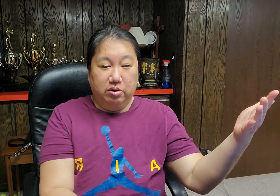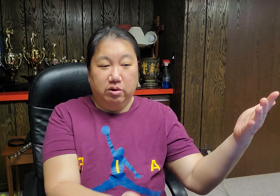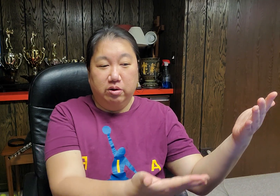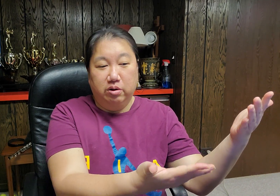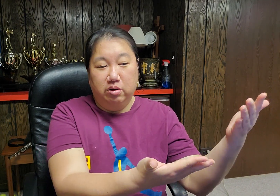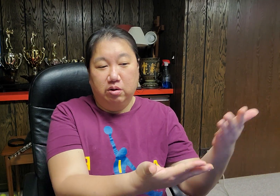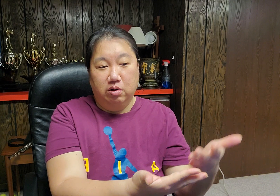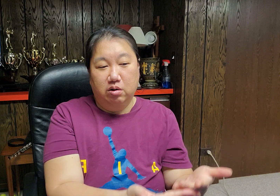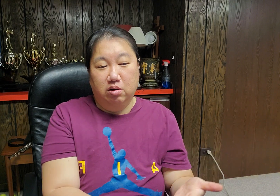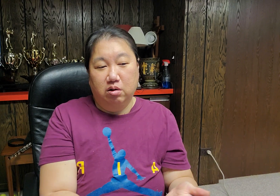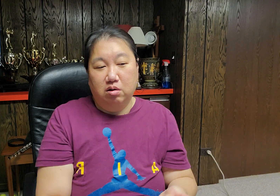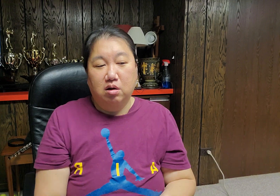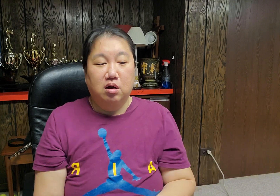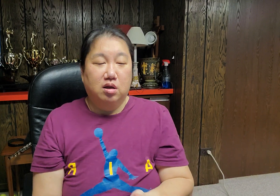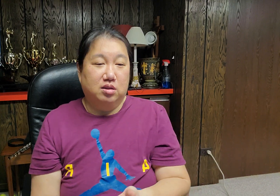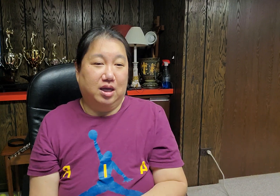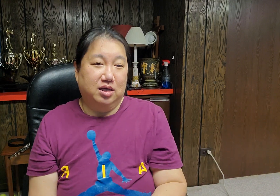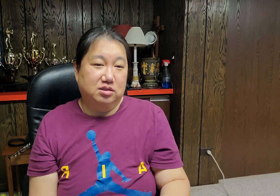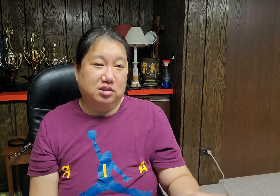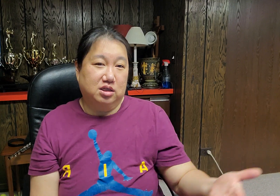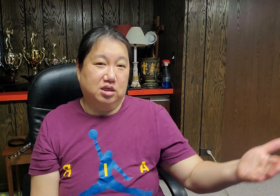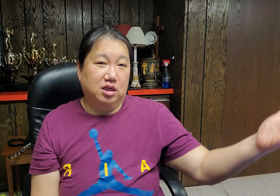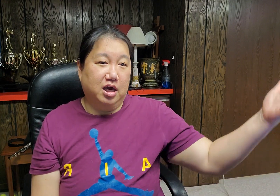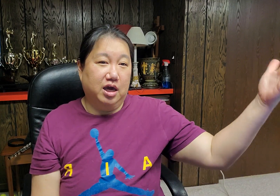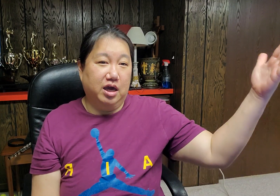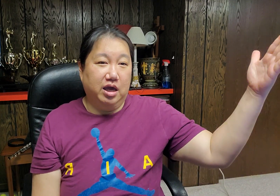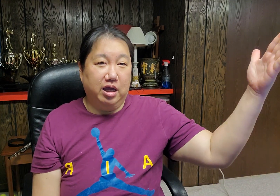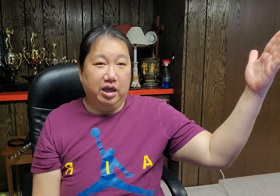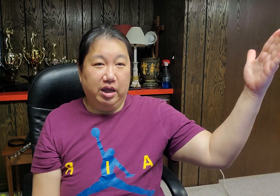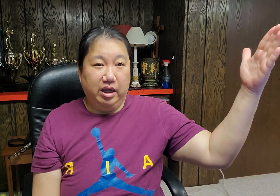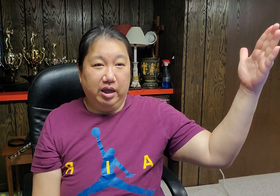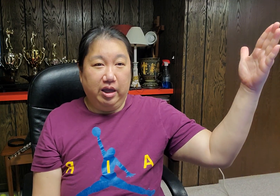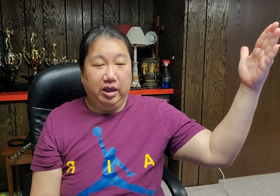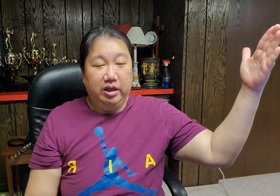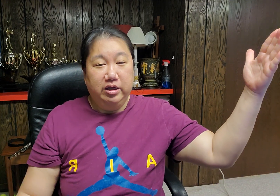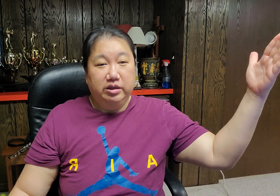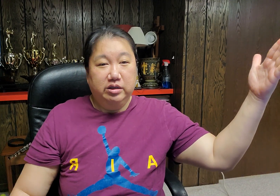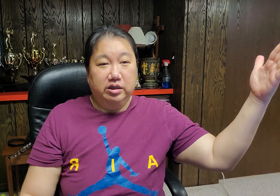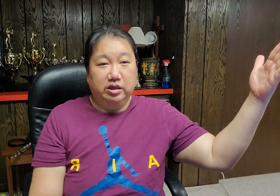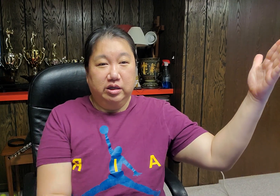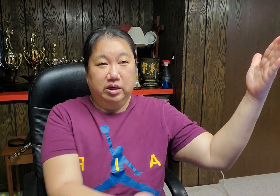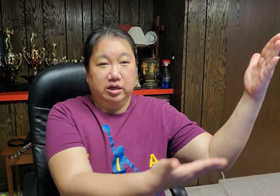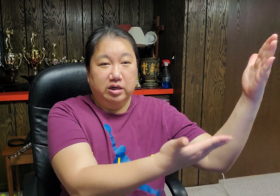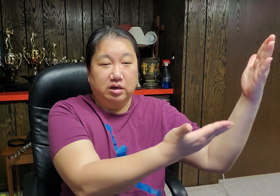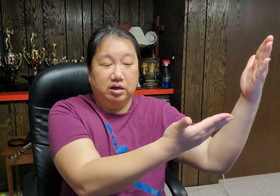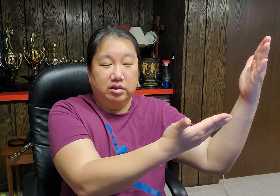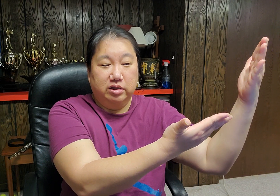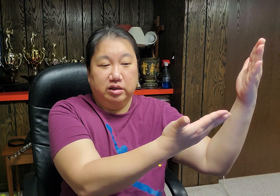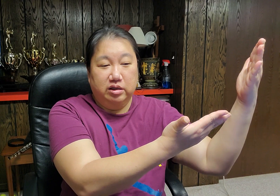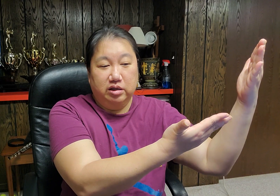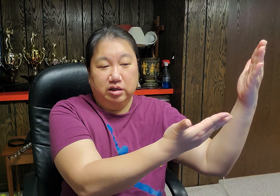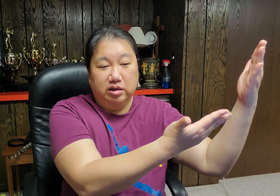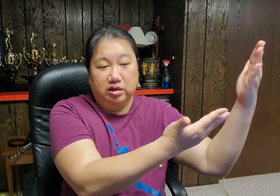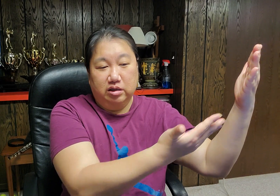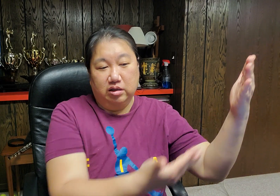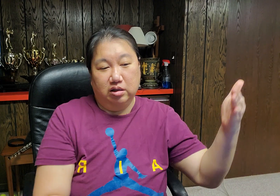홍만로 가치고 이리할 것에